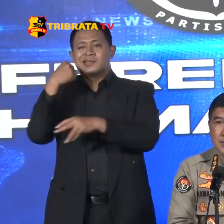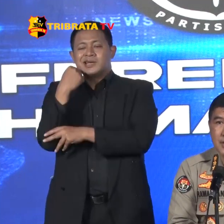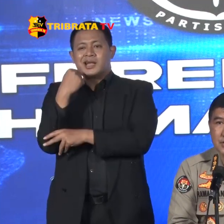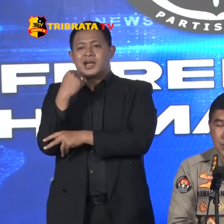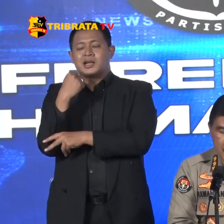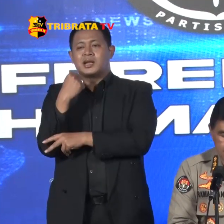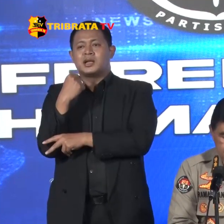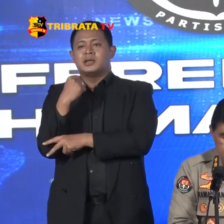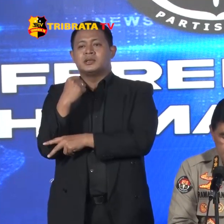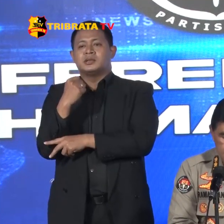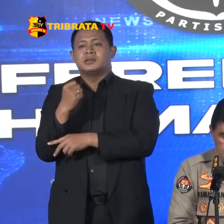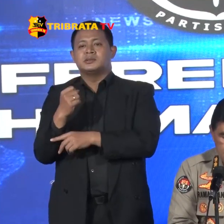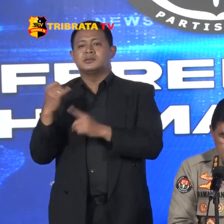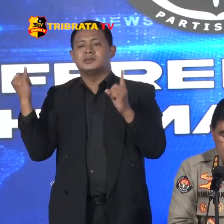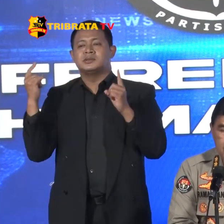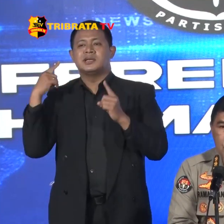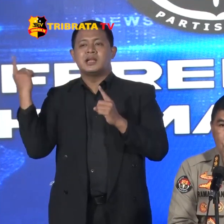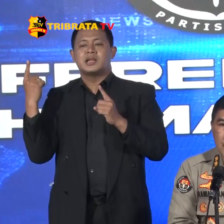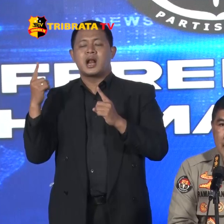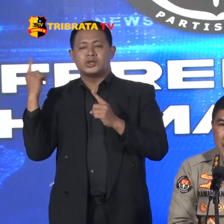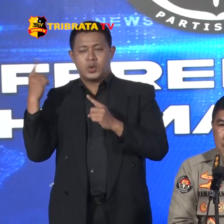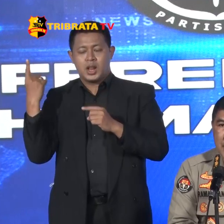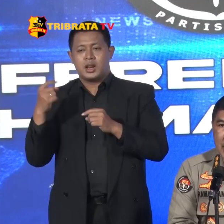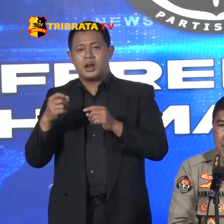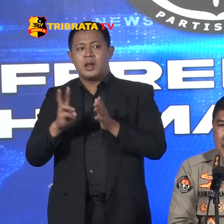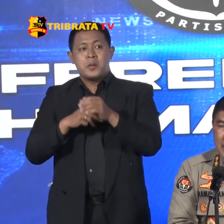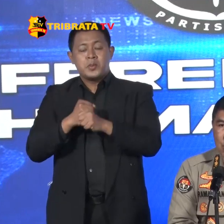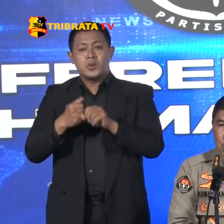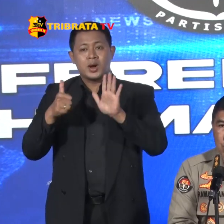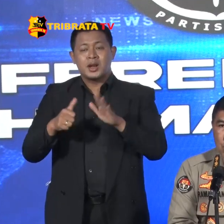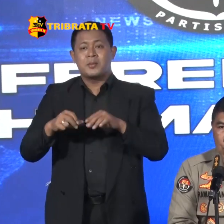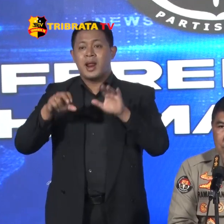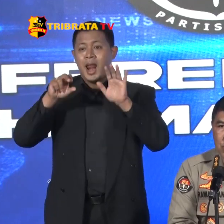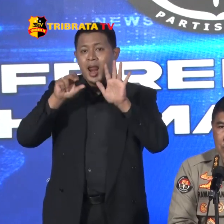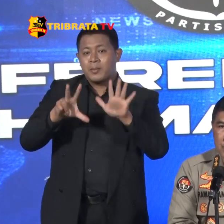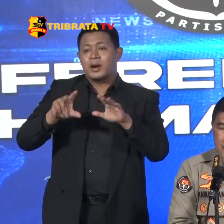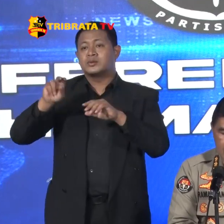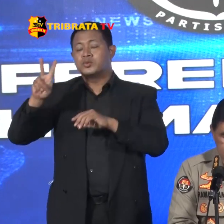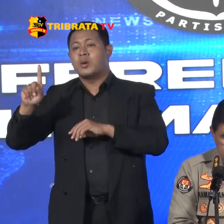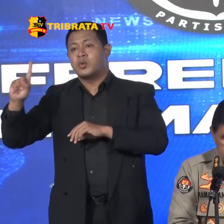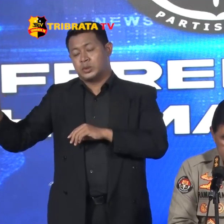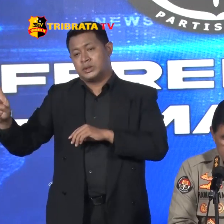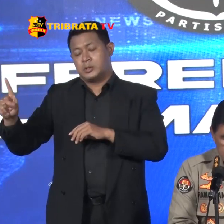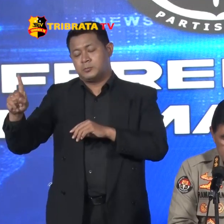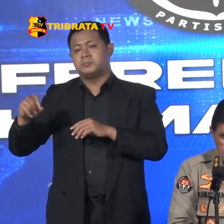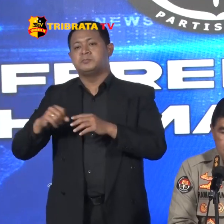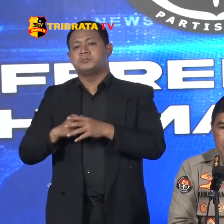Transnasional Minggu ke-6 821 Kejadian